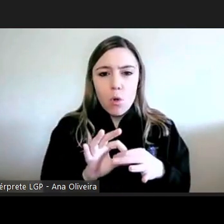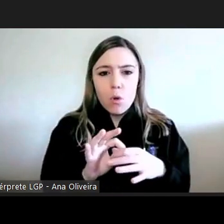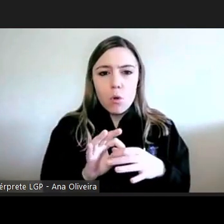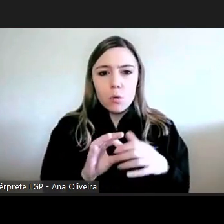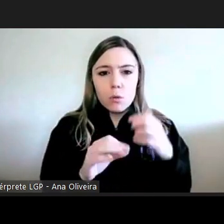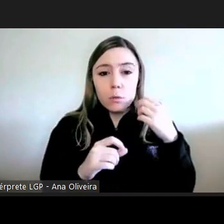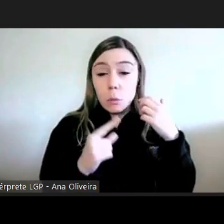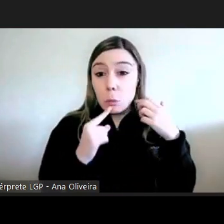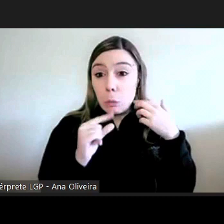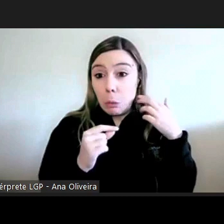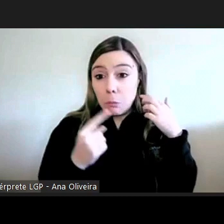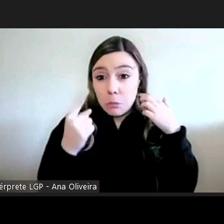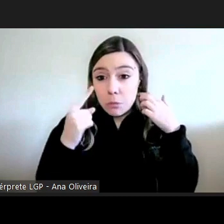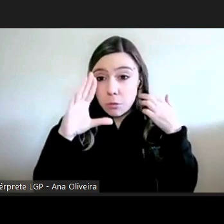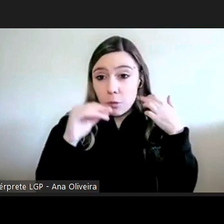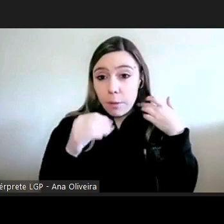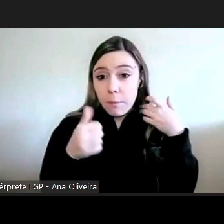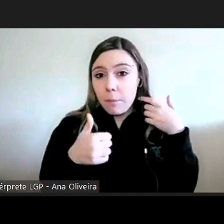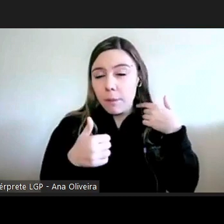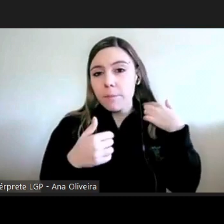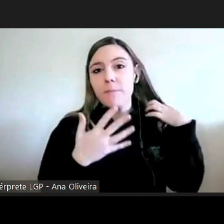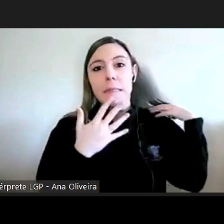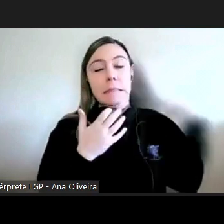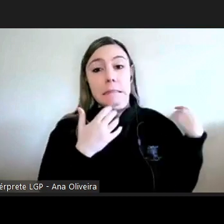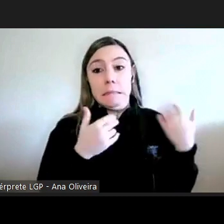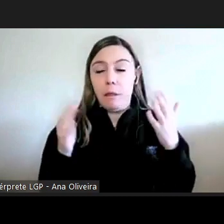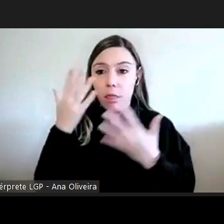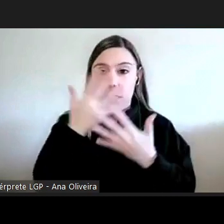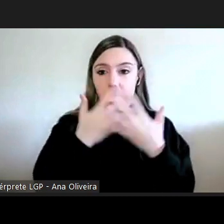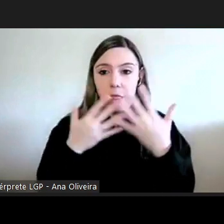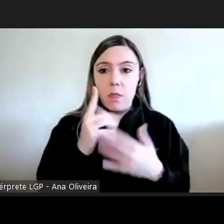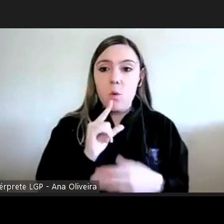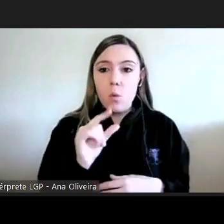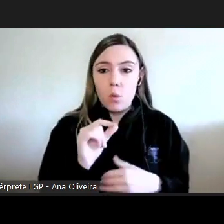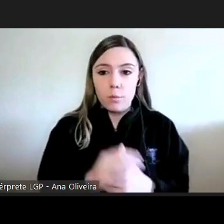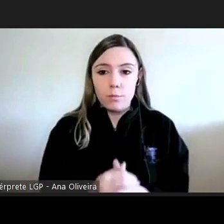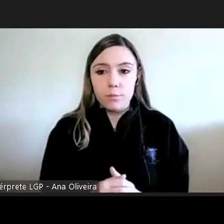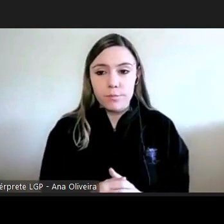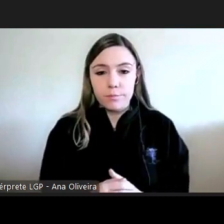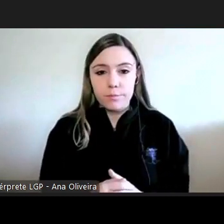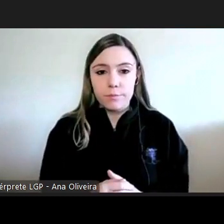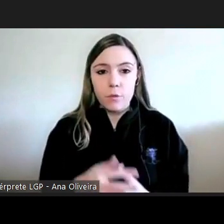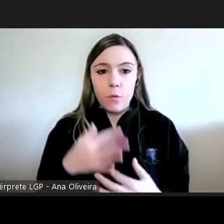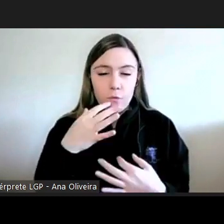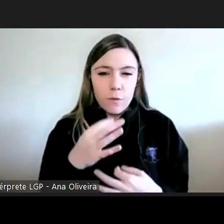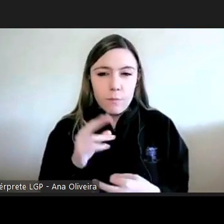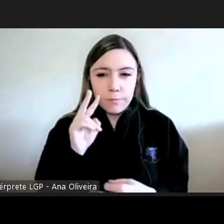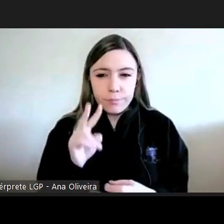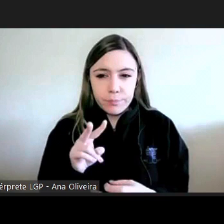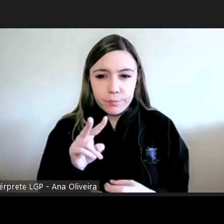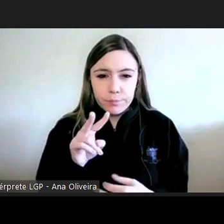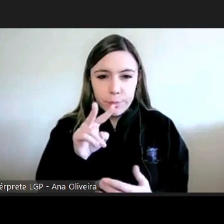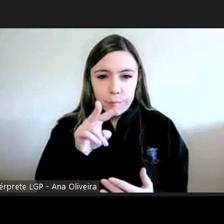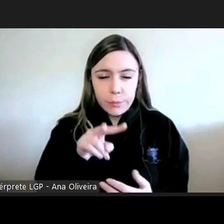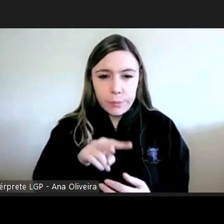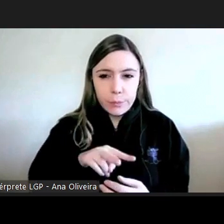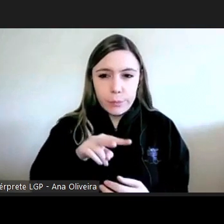estes nomes e tenho receio de trocar portanto vamos ver que é